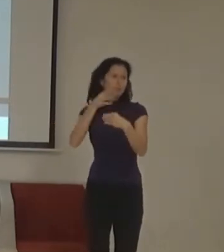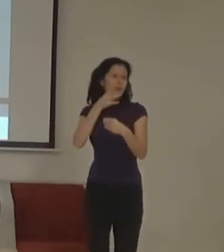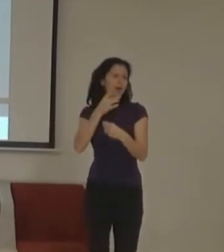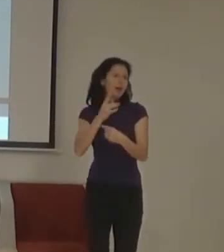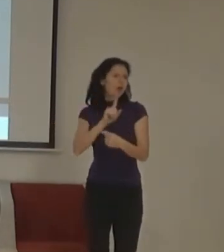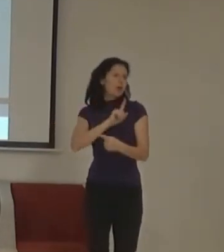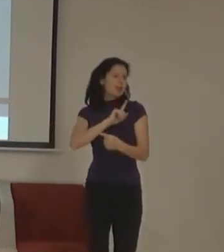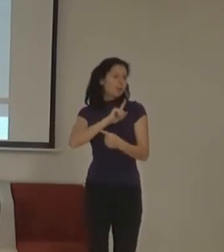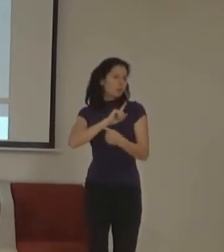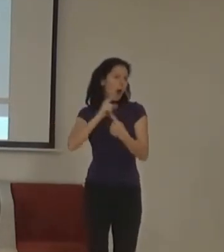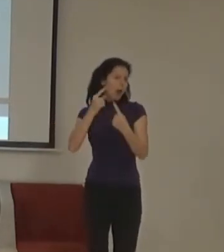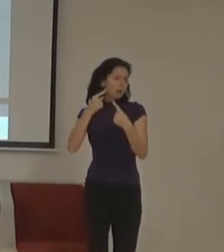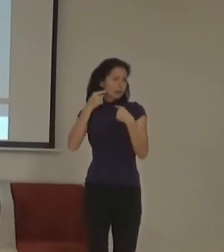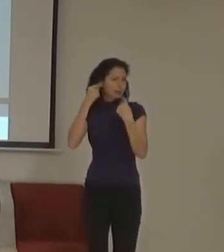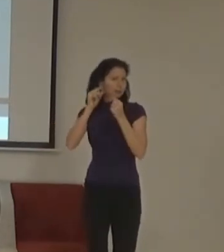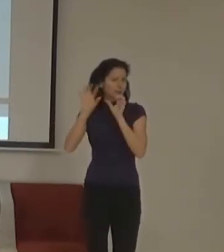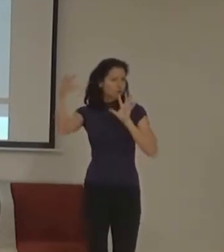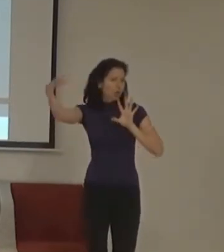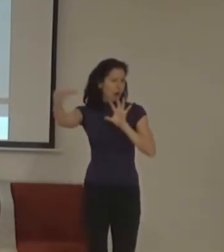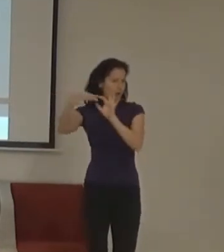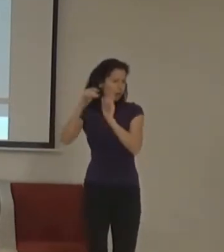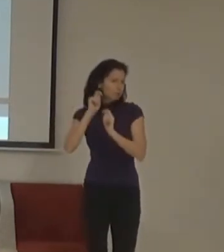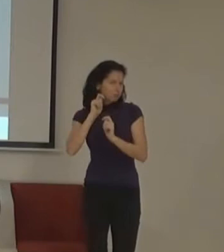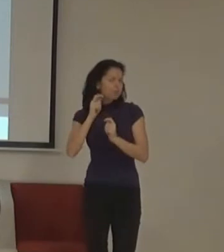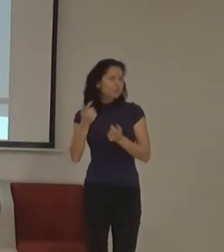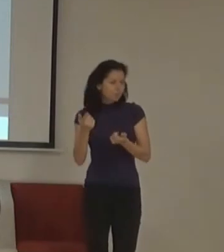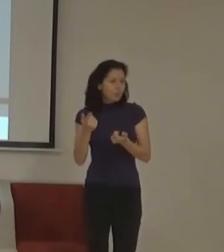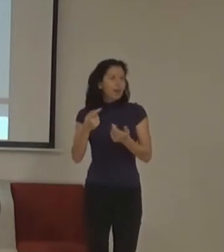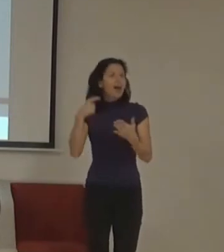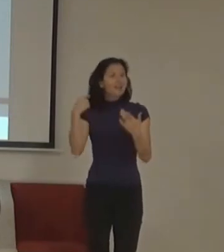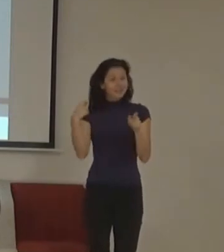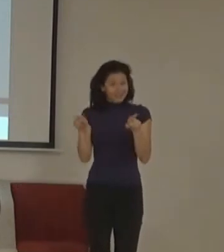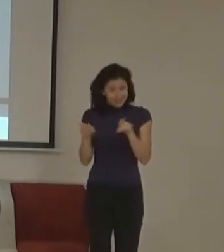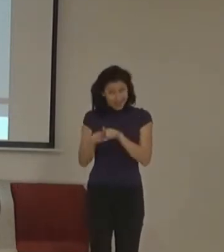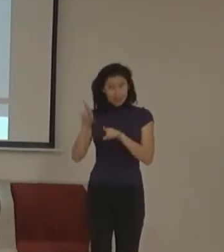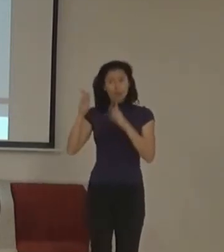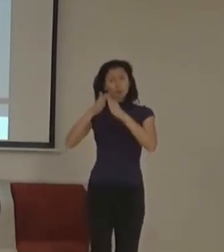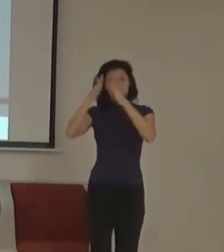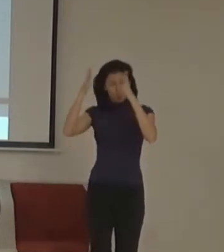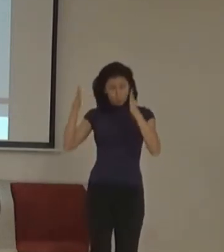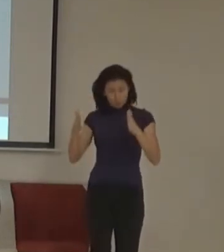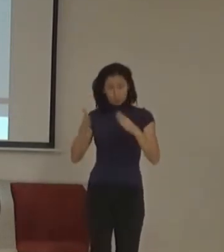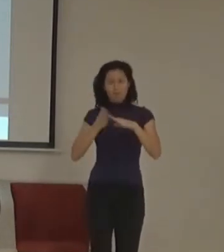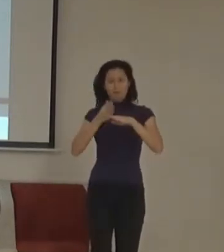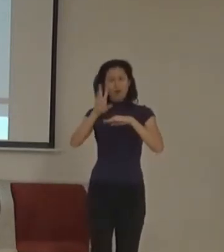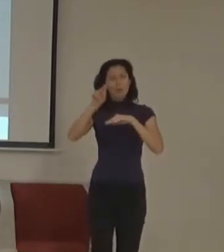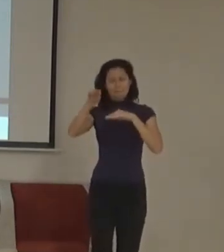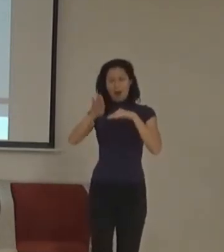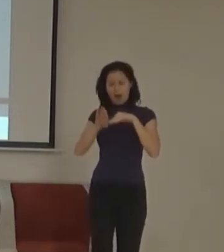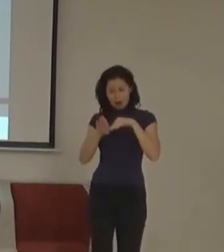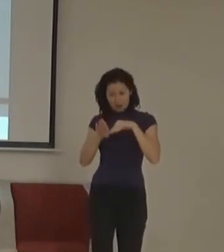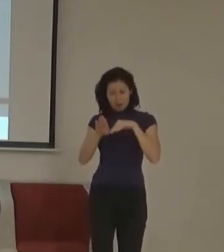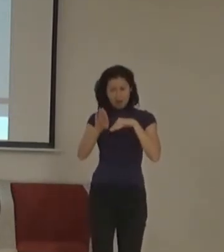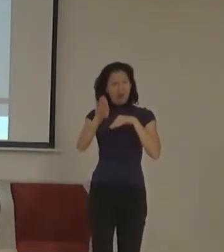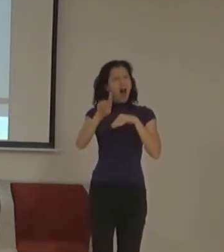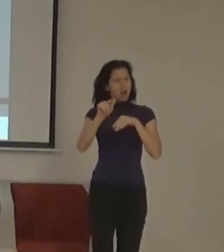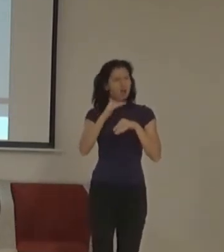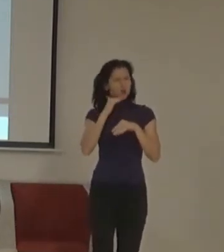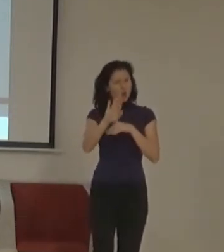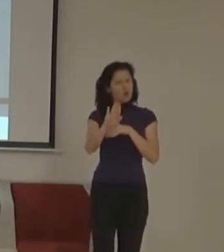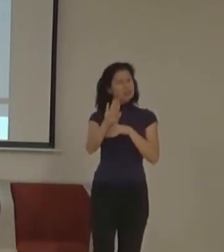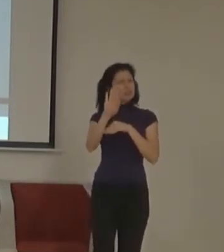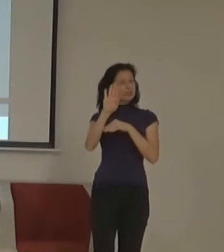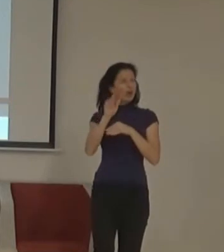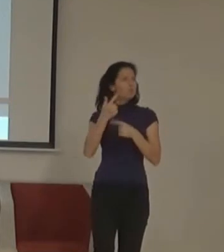snaží se nějak pracovat bezbariérovosti nejenom tím, že tam mají rampu, je tak, že tam je indukční spička pro lepší postup pro lidi, kteří mají